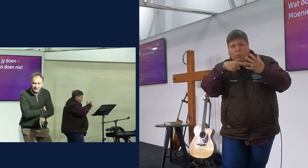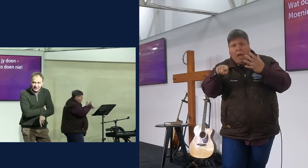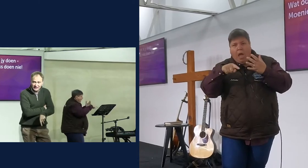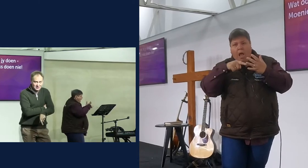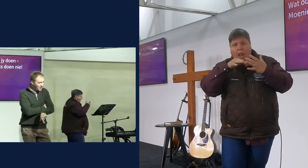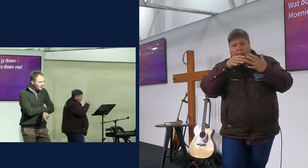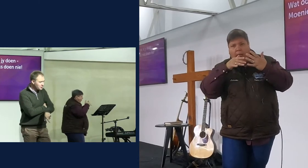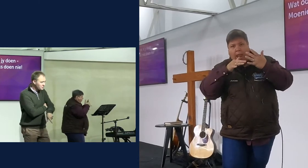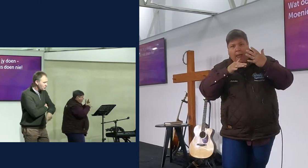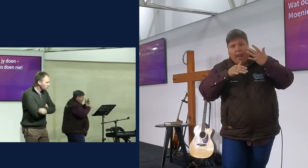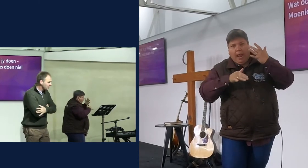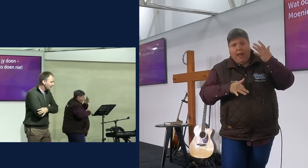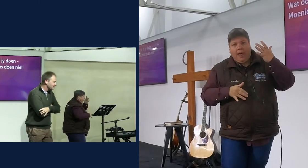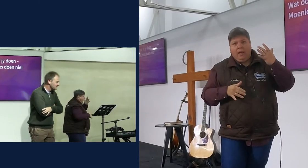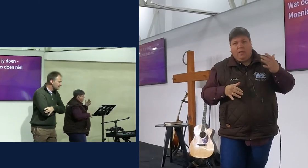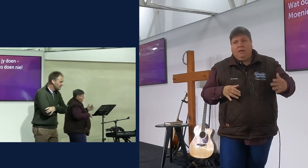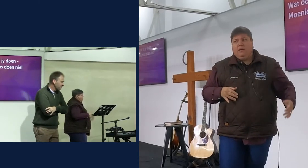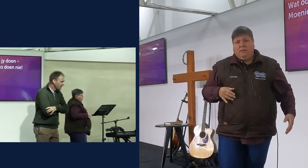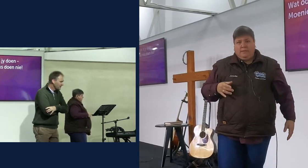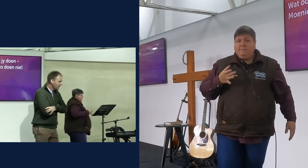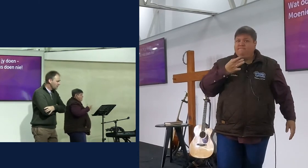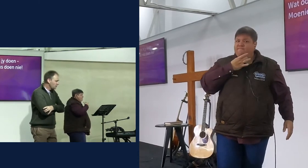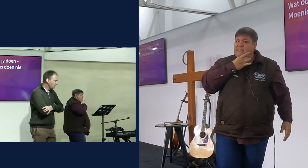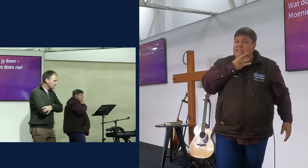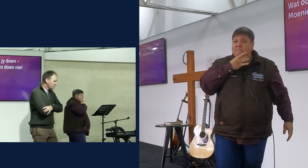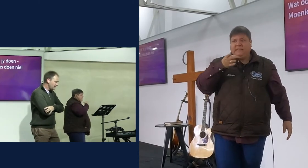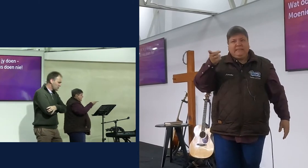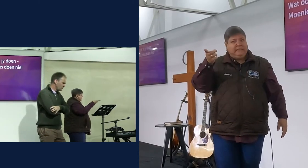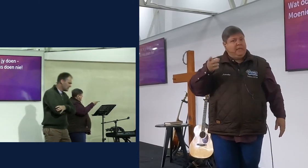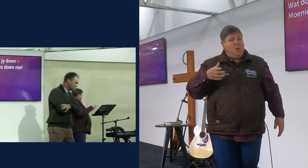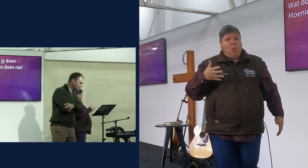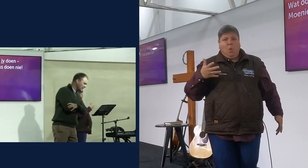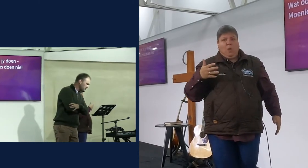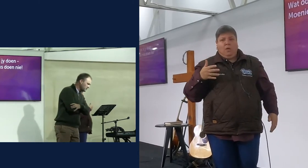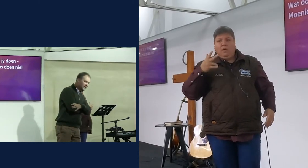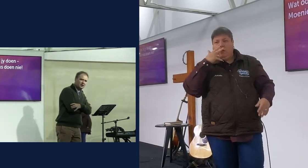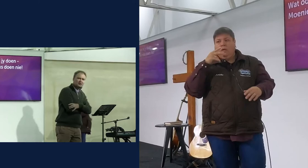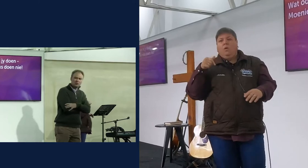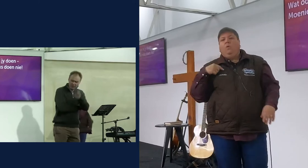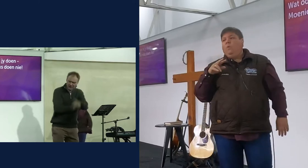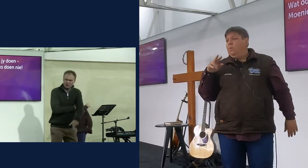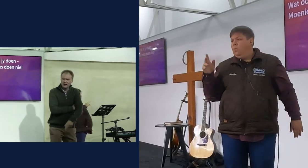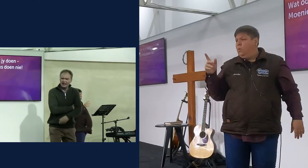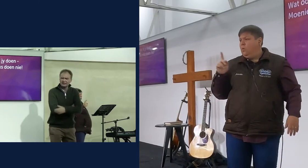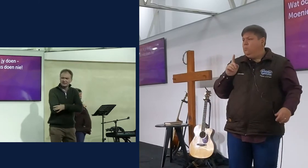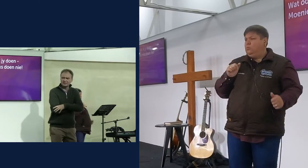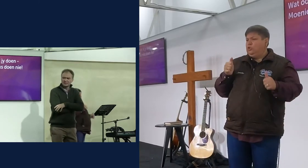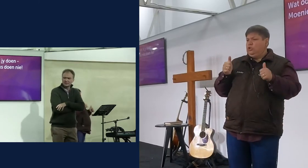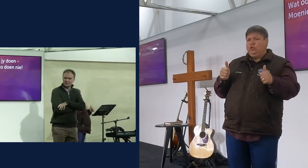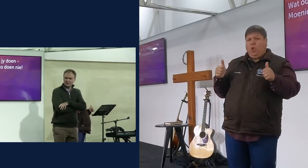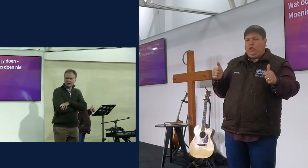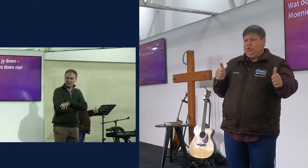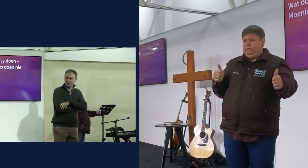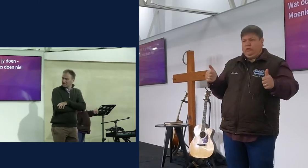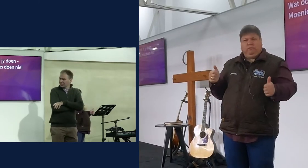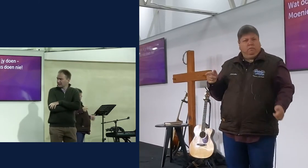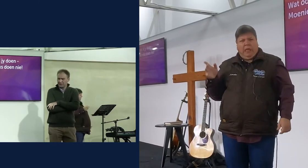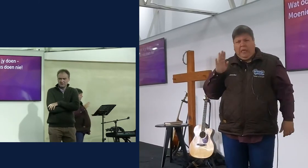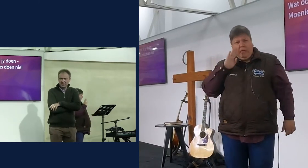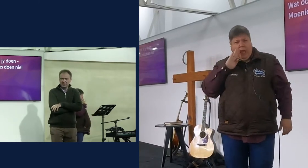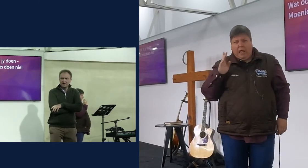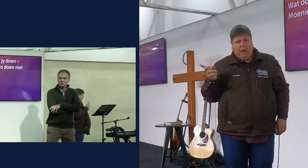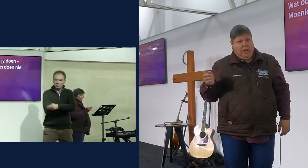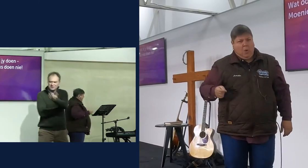niks doen nie, as het makkelijker om rond te kijk en te sien, jy weet, oor, maar wacht, hierdie stoel is nou skeer, kom pak die stoel uit, om die